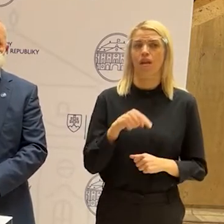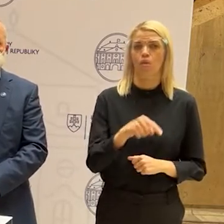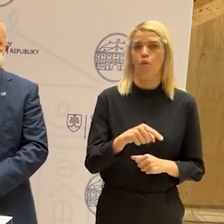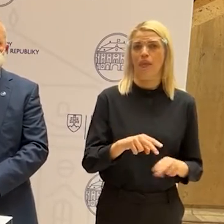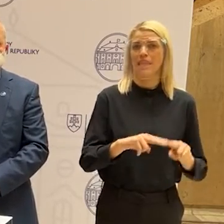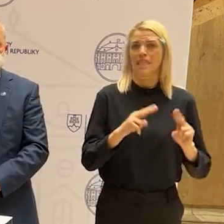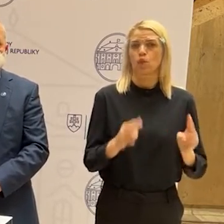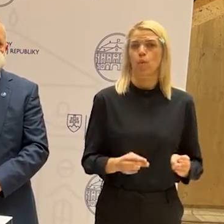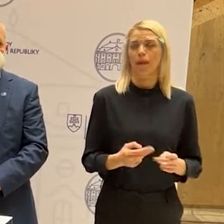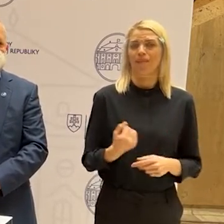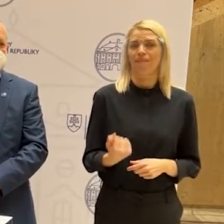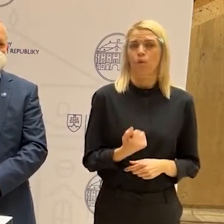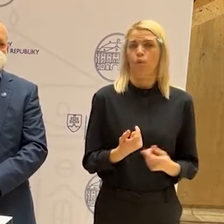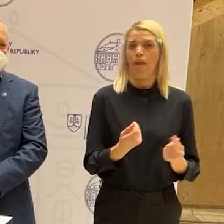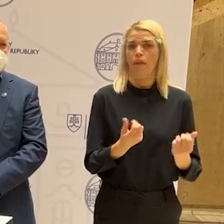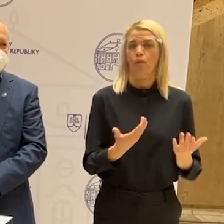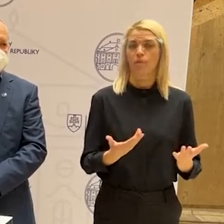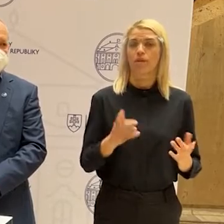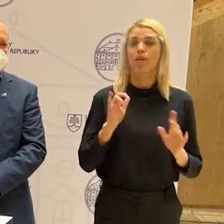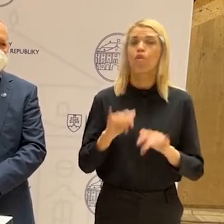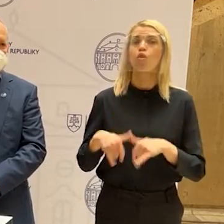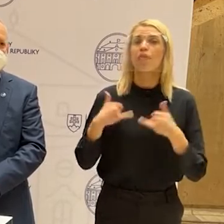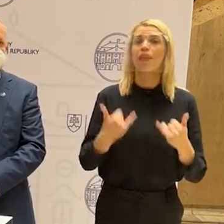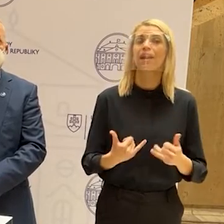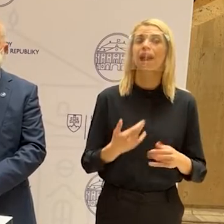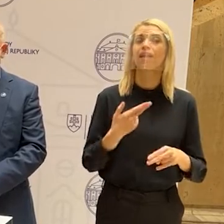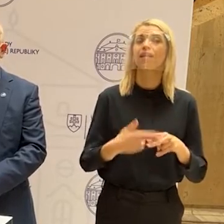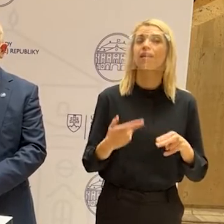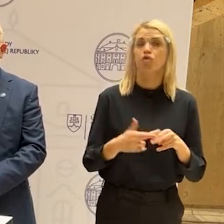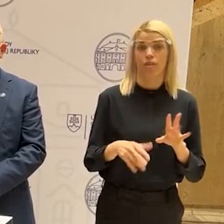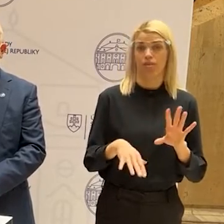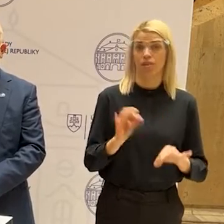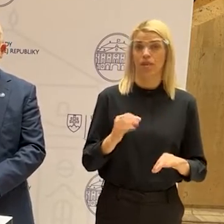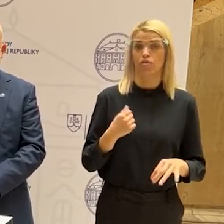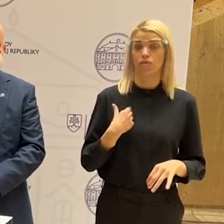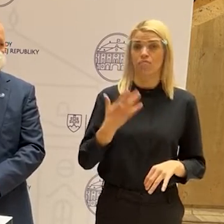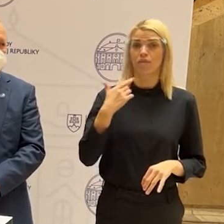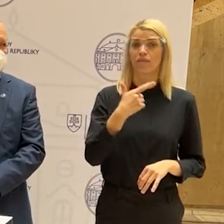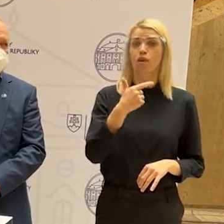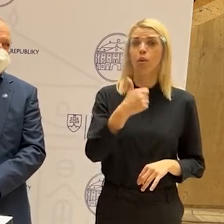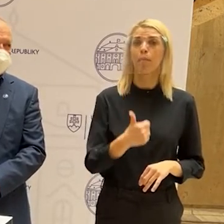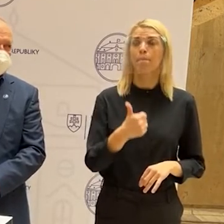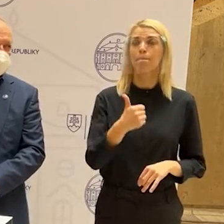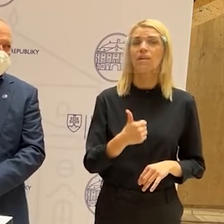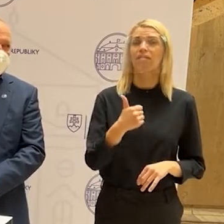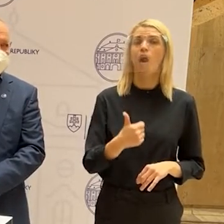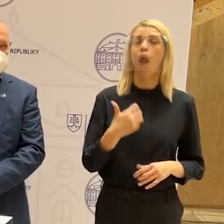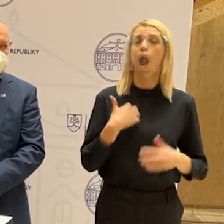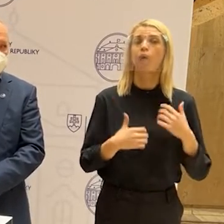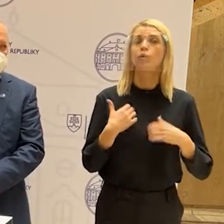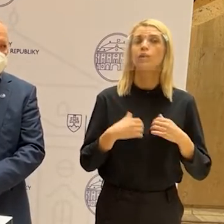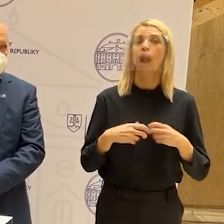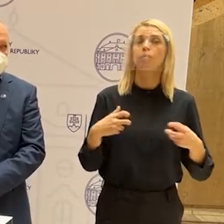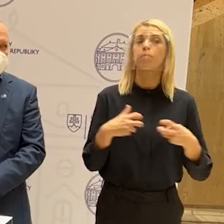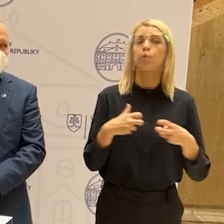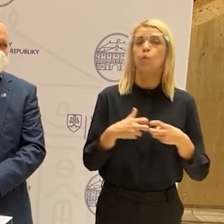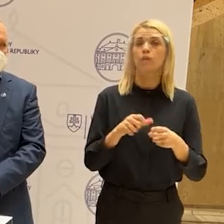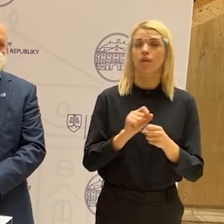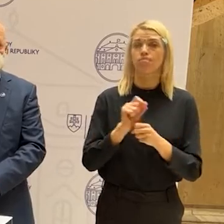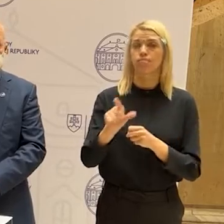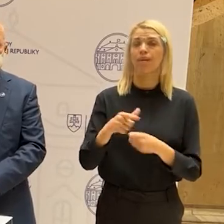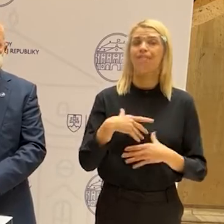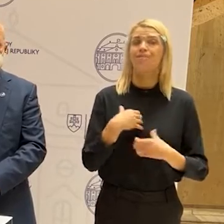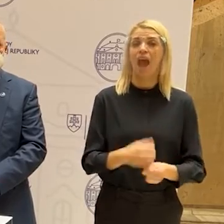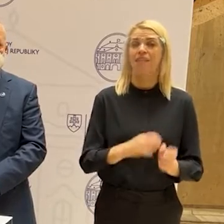subjekty. Nenašli sa doteraz žiadne riešenia. My sme 21. augusta poslali do Bruselu návrh schémy